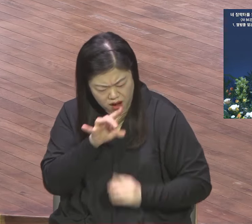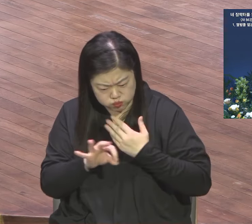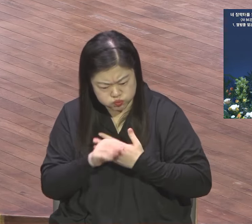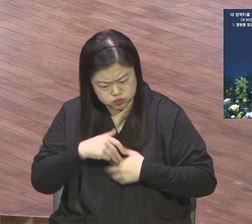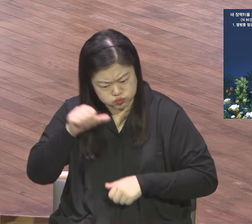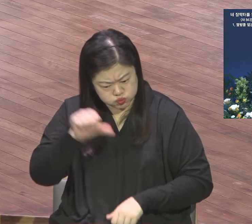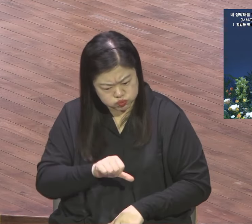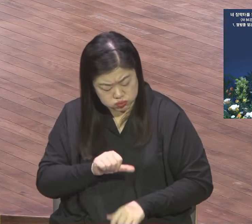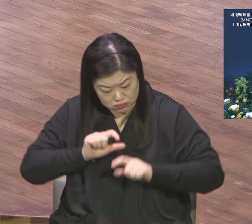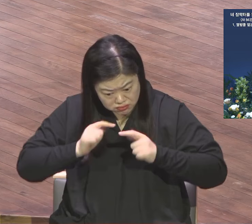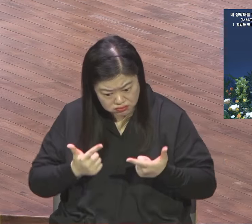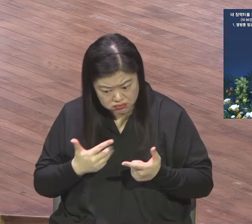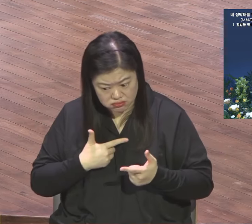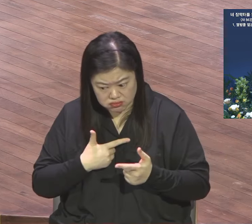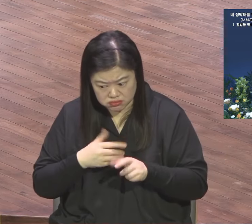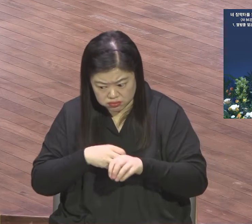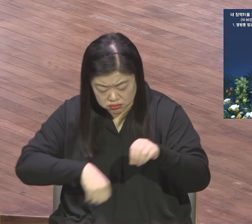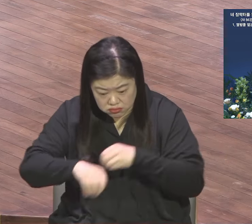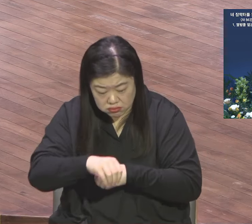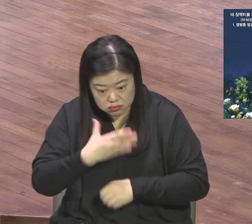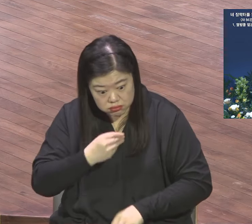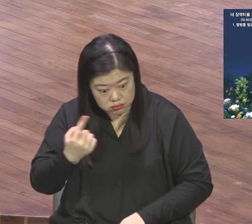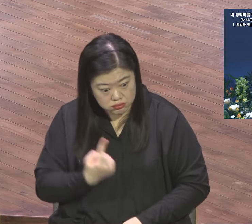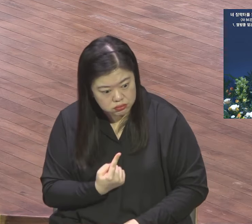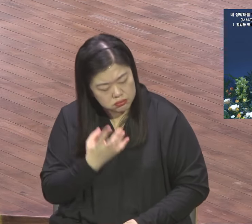반일에 오를 모든 이방인들도 품을 수 있도록